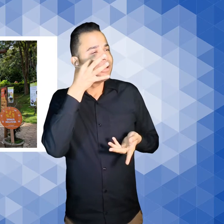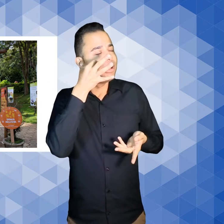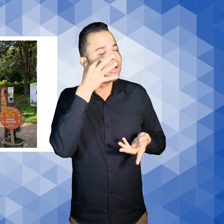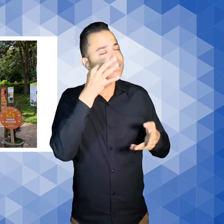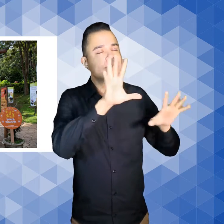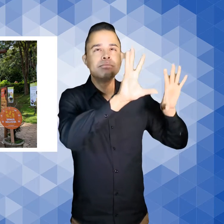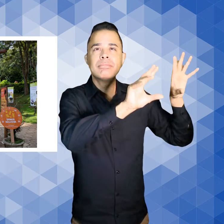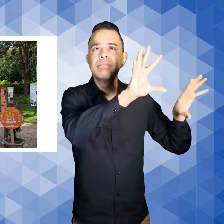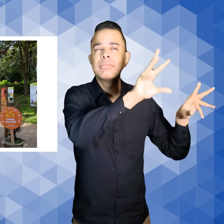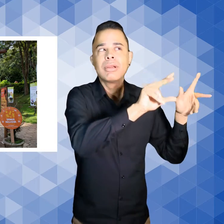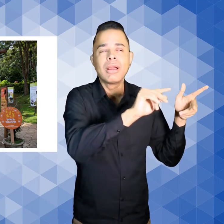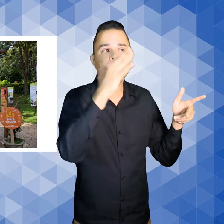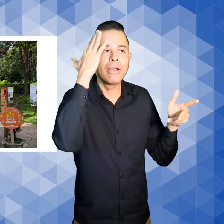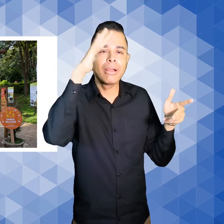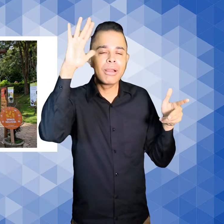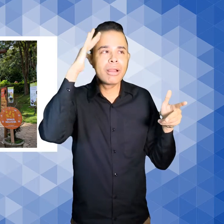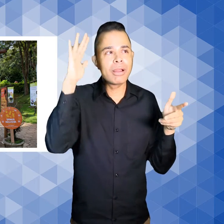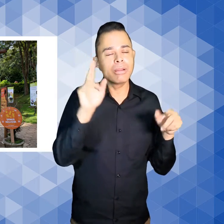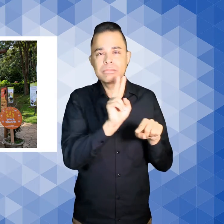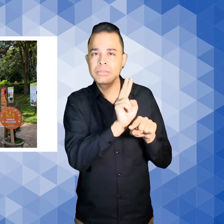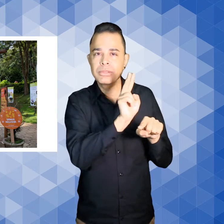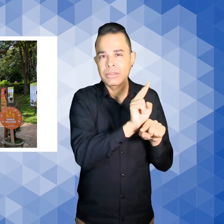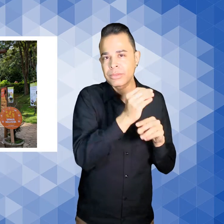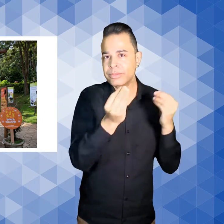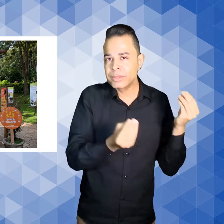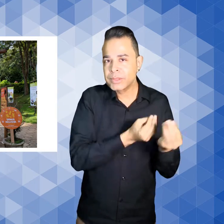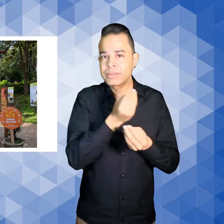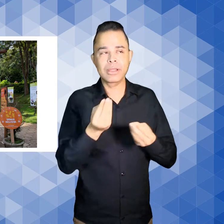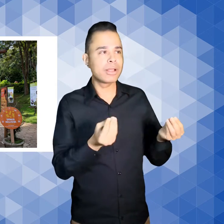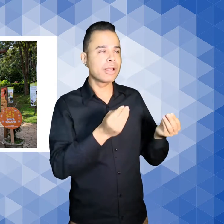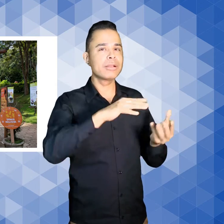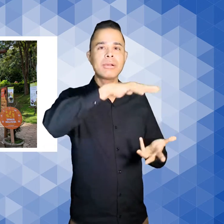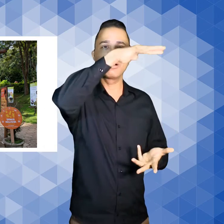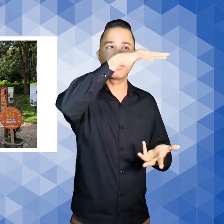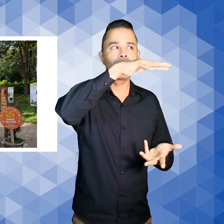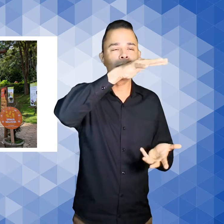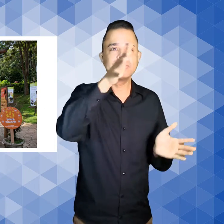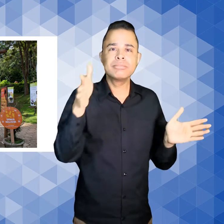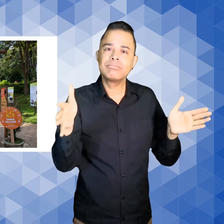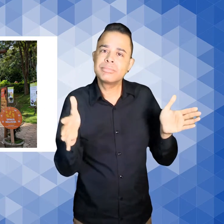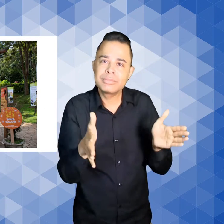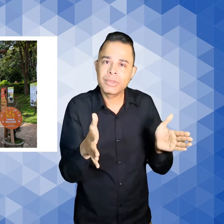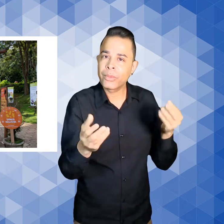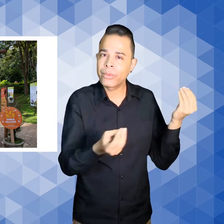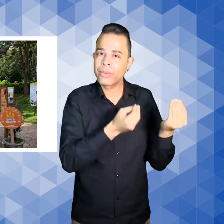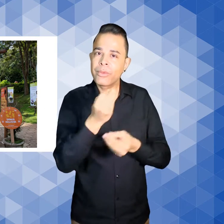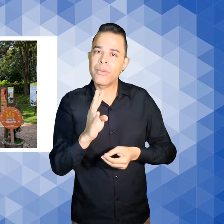Entender a conservação, identificar o tamanho dos animais e conhecer o ambiente em que